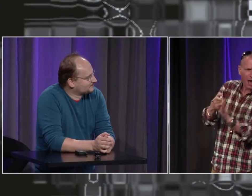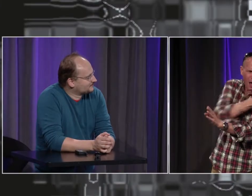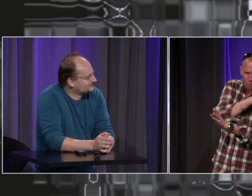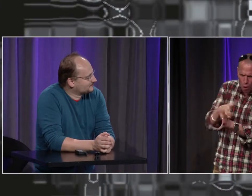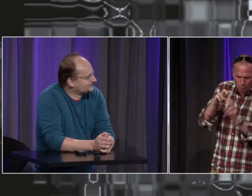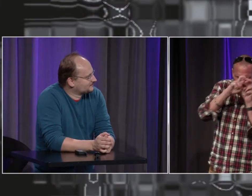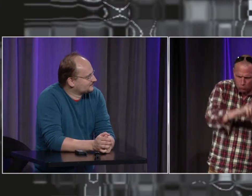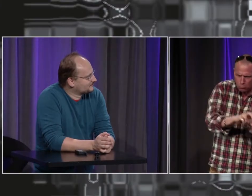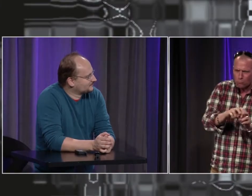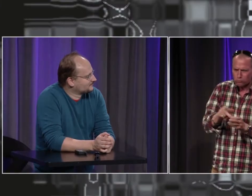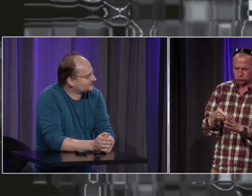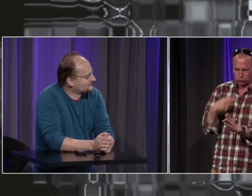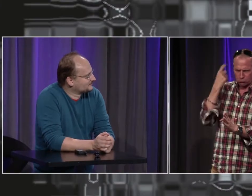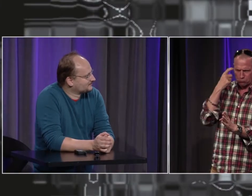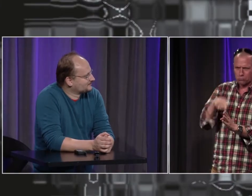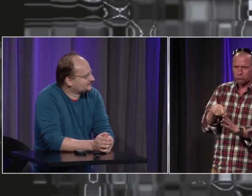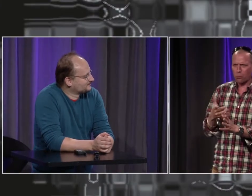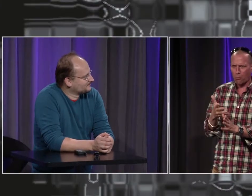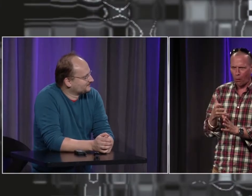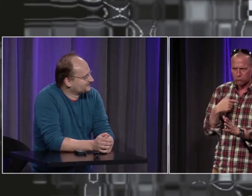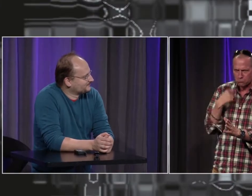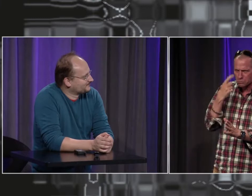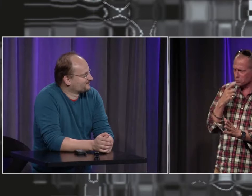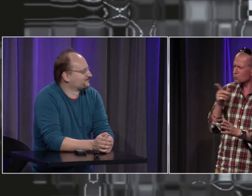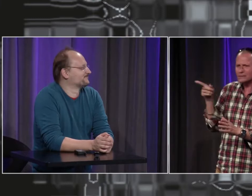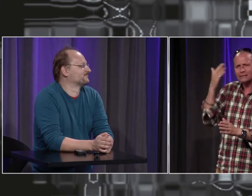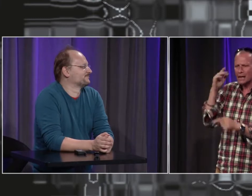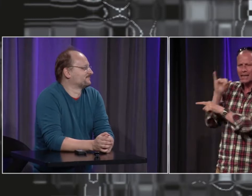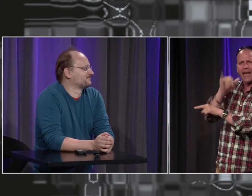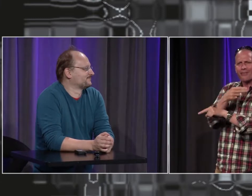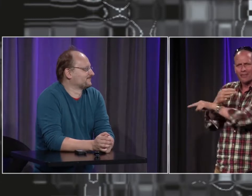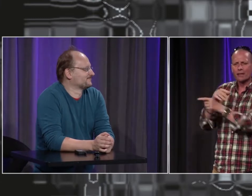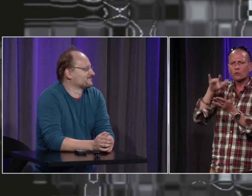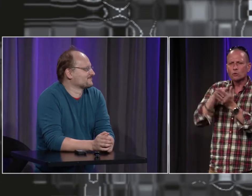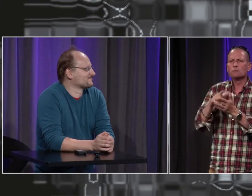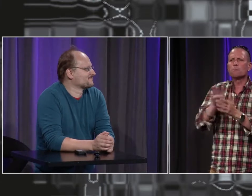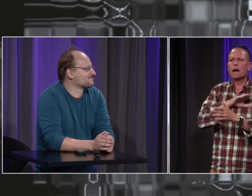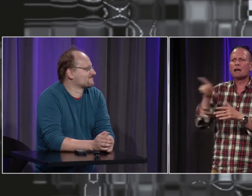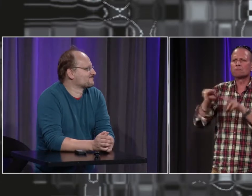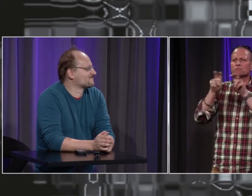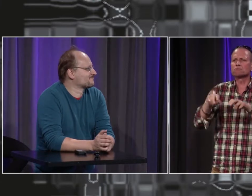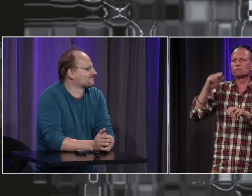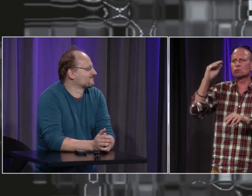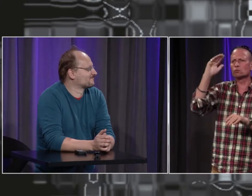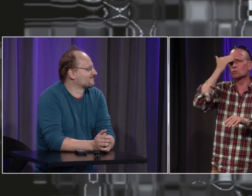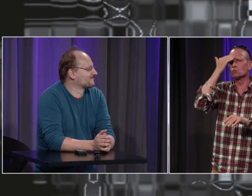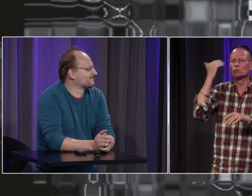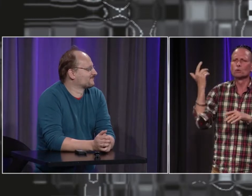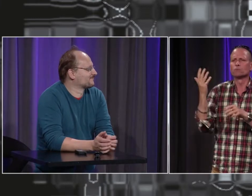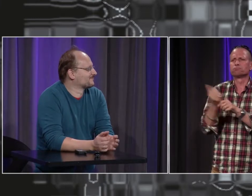-t-il eu des traces de ce qui s'est passé mille ans auparavant alors je sais que Yann a